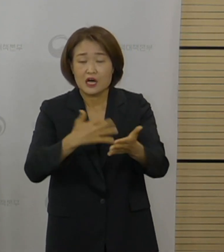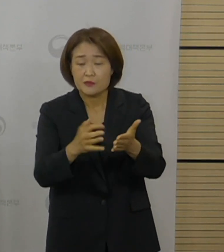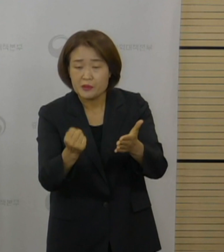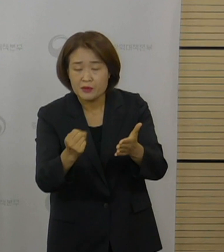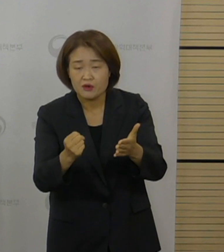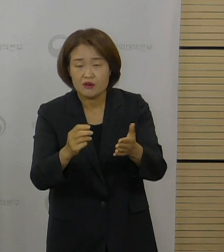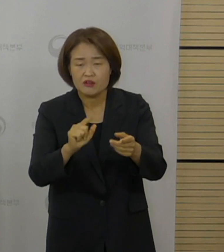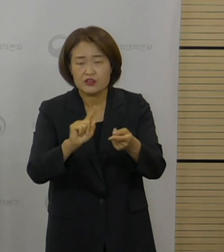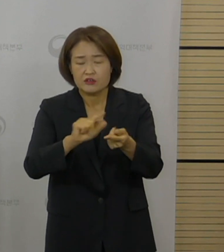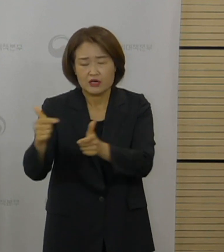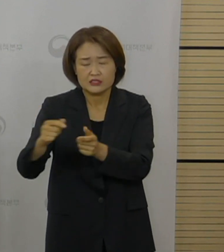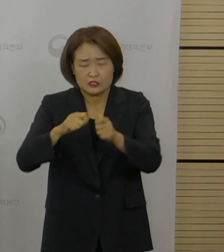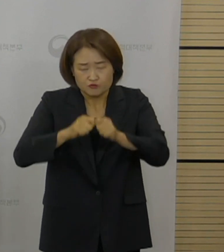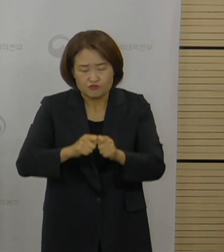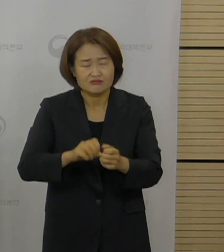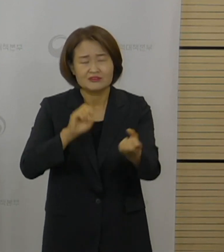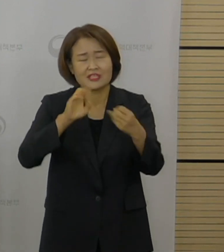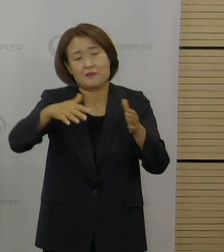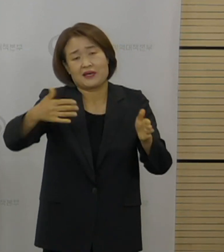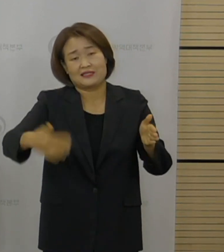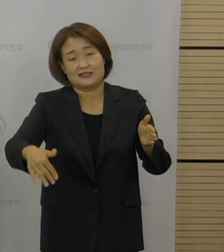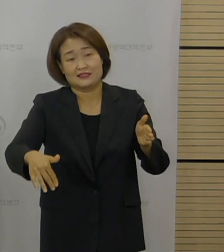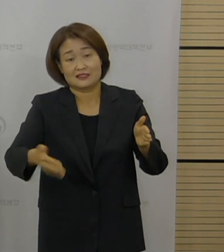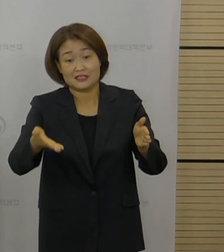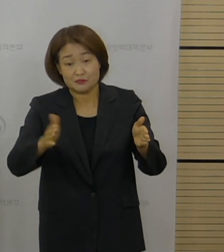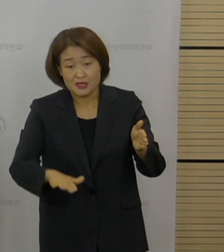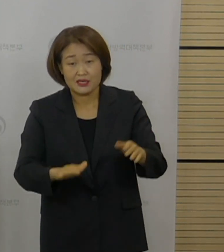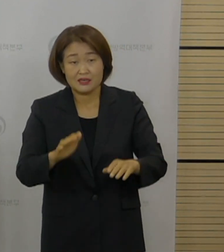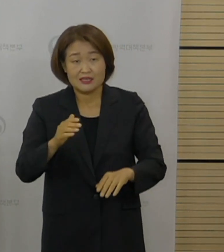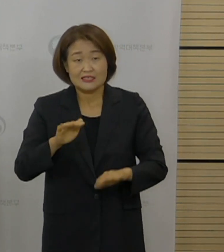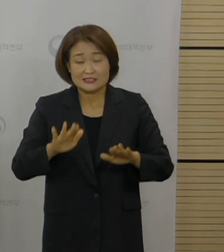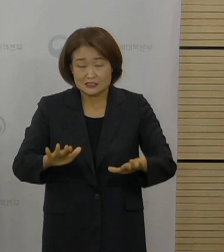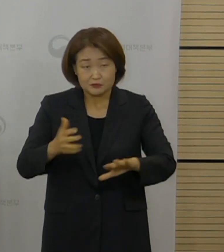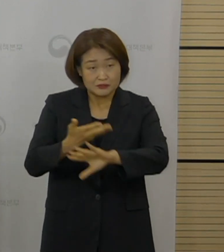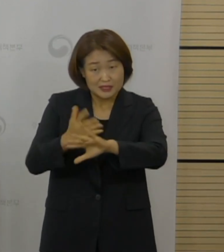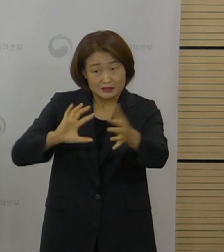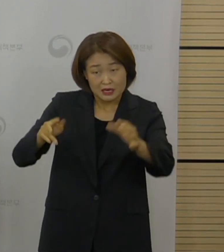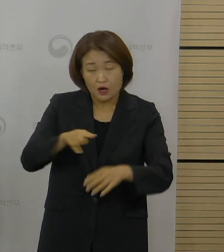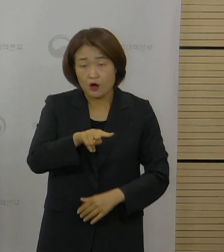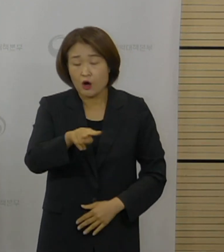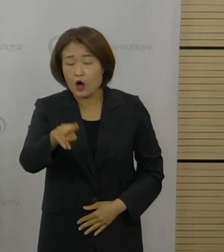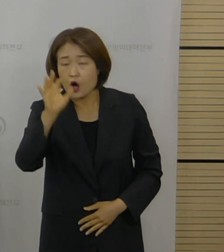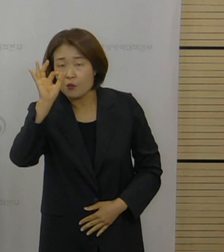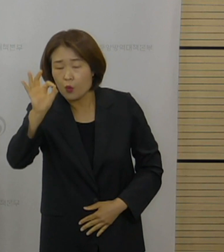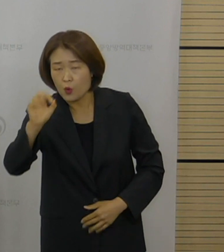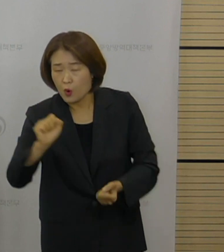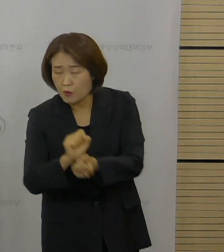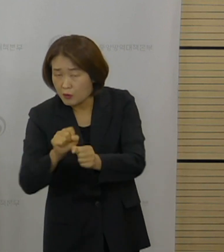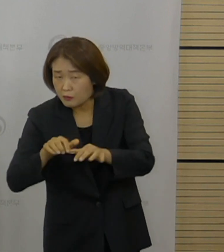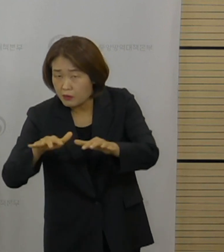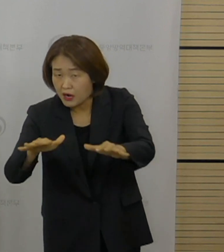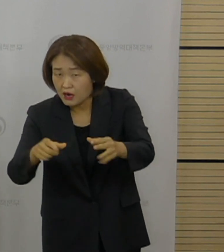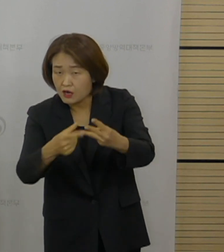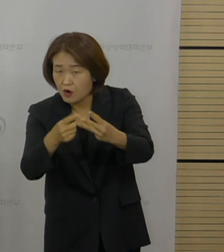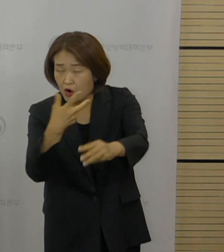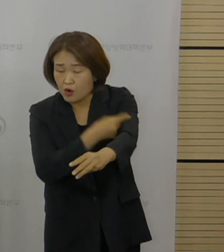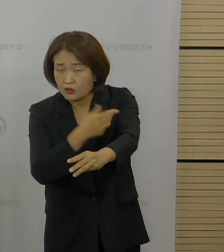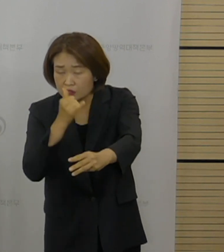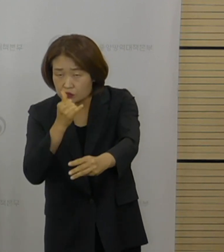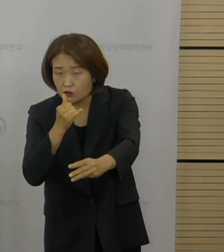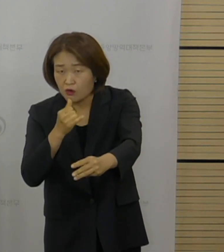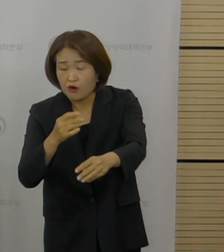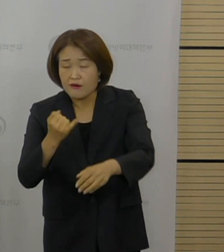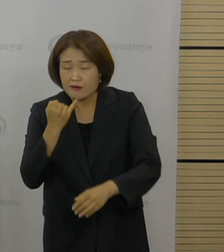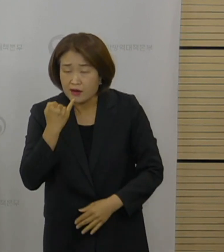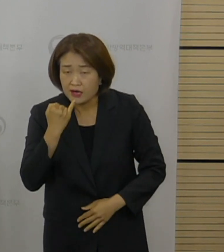어려울 것 같습니다. 다만 이런 내용들을 종합해서 해외 연구라든지 각국의 사례들을 종합해서 저희들이 검토를 하고 있고